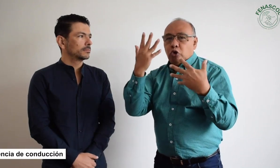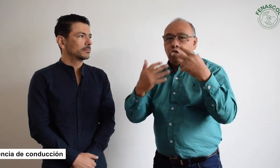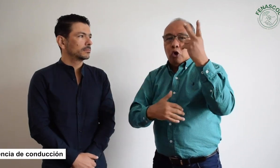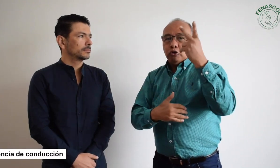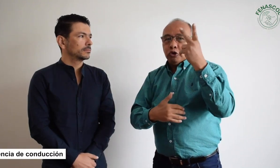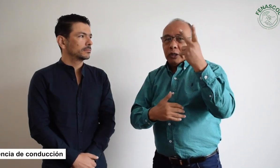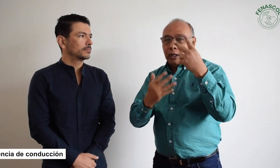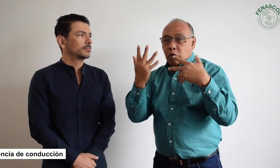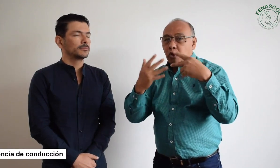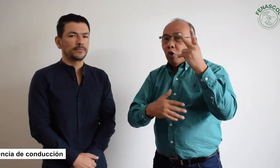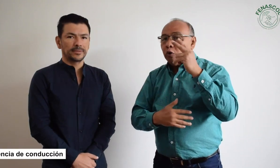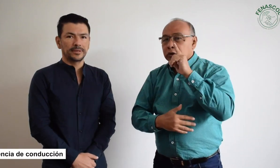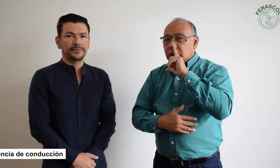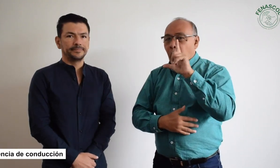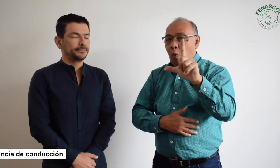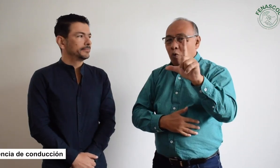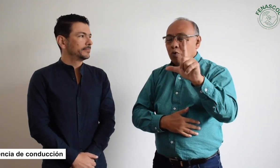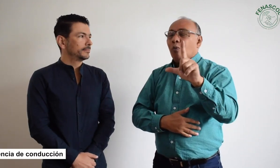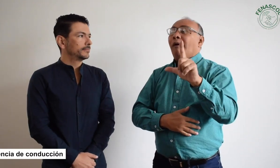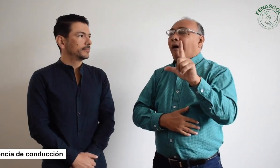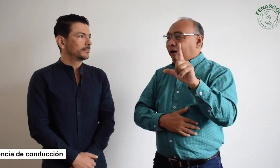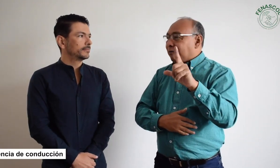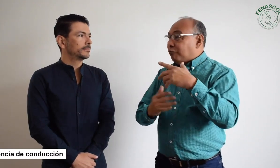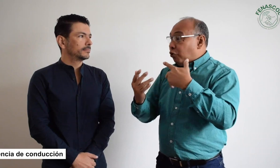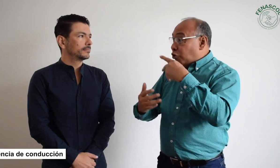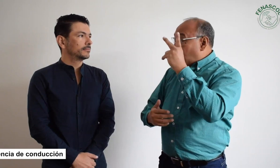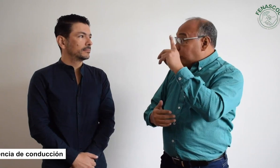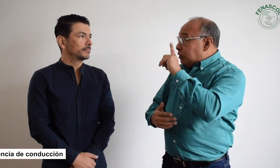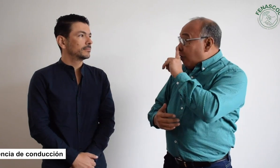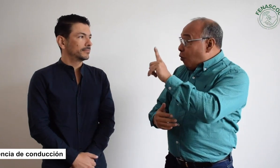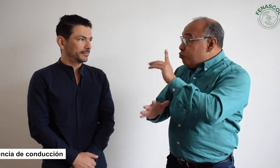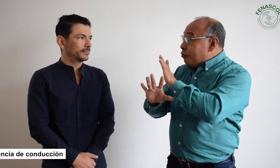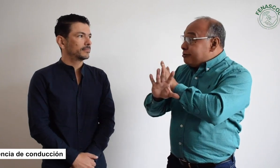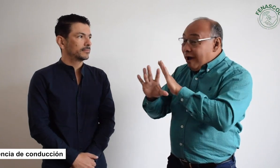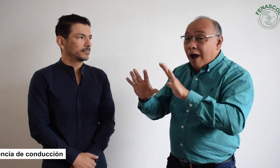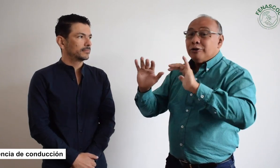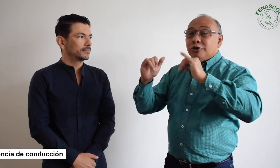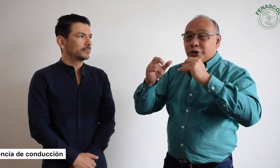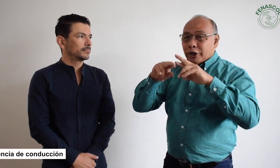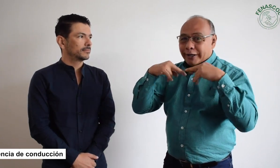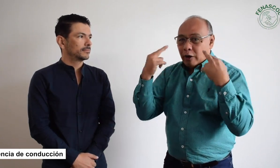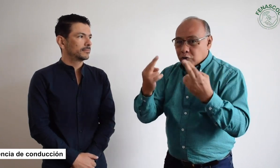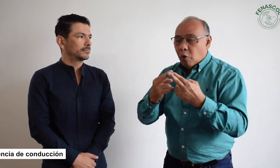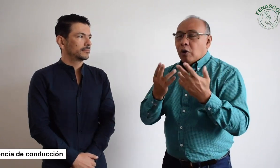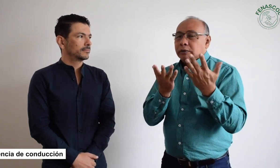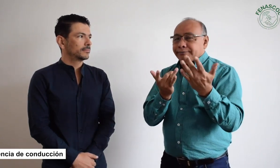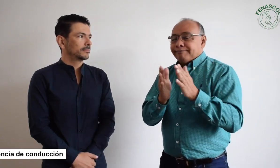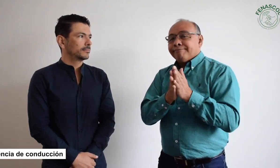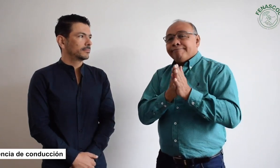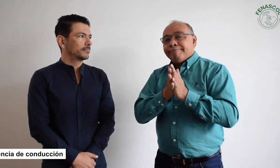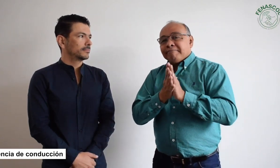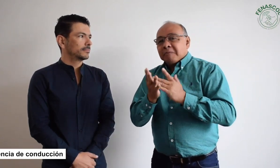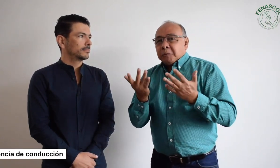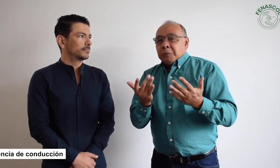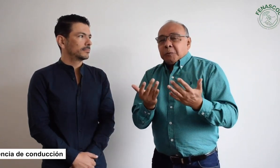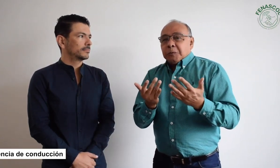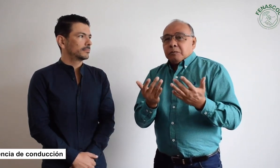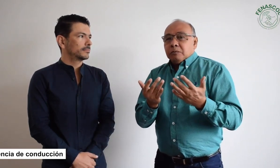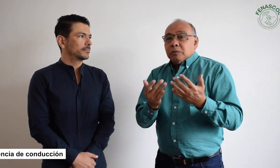Es por eso que el 12 de julio ya teníamos la reunión y estábamos muy a la